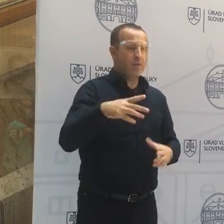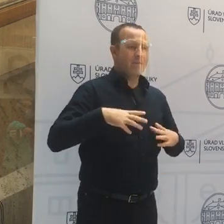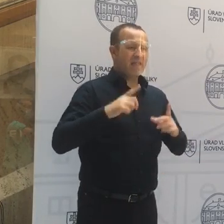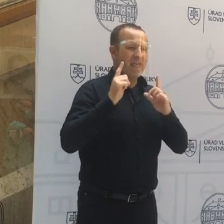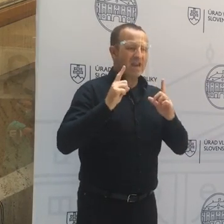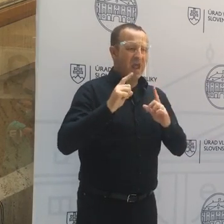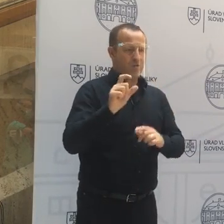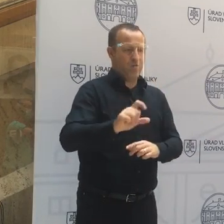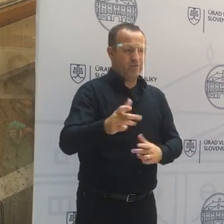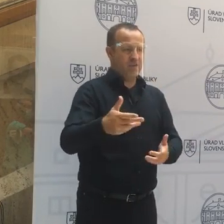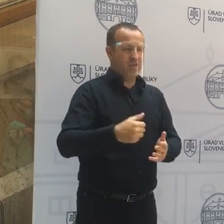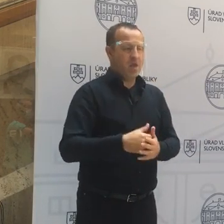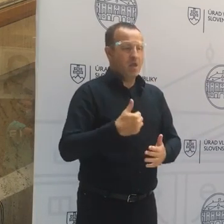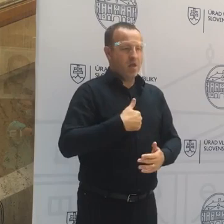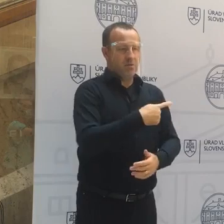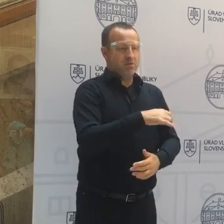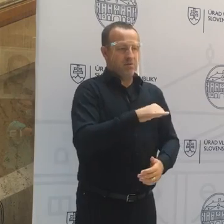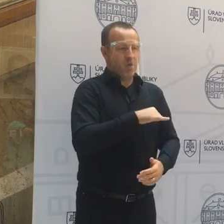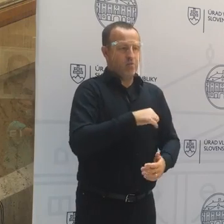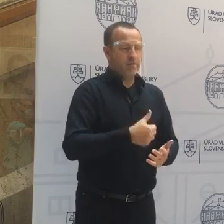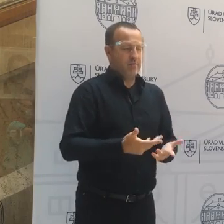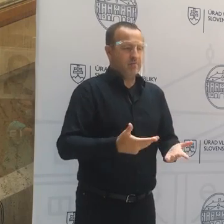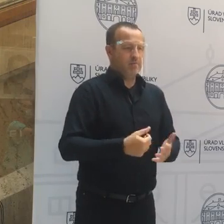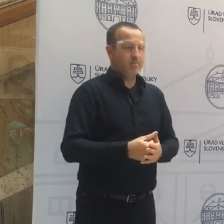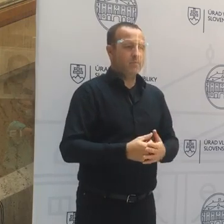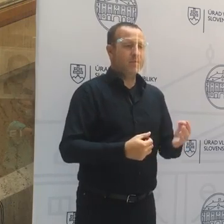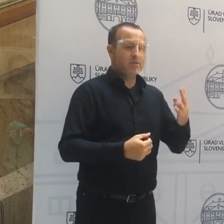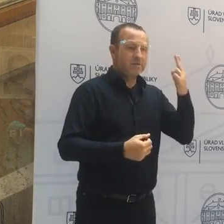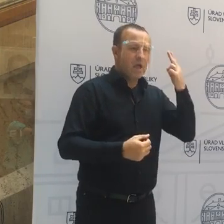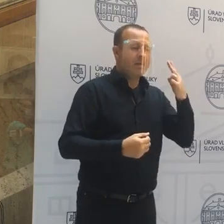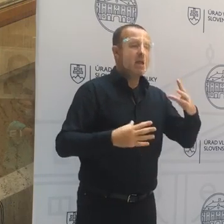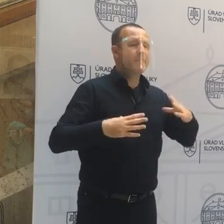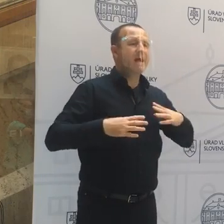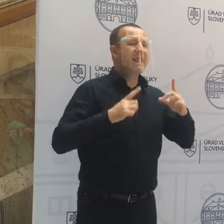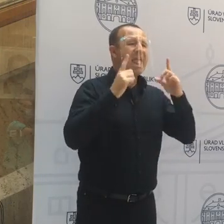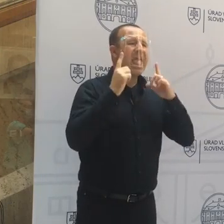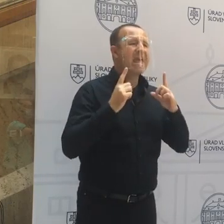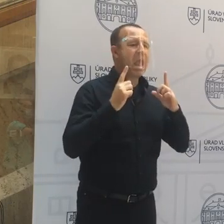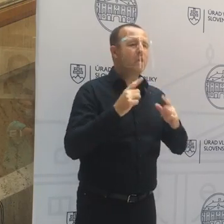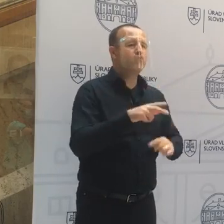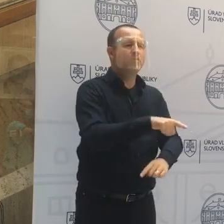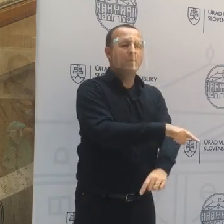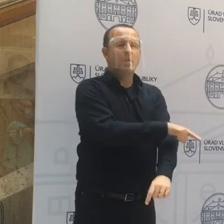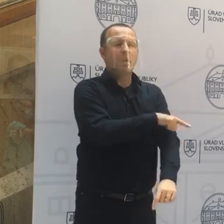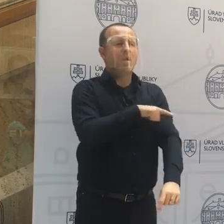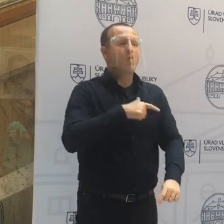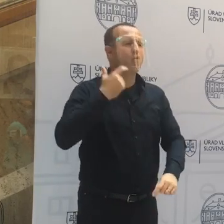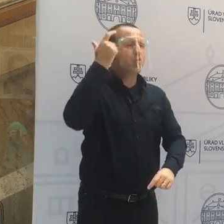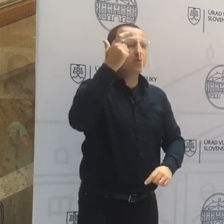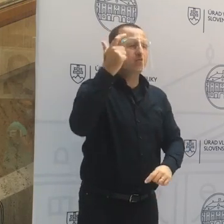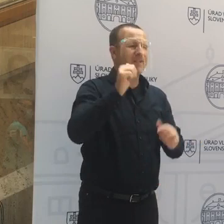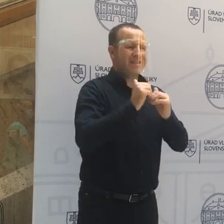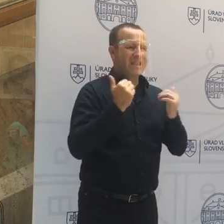je známe, že pán Herák dlhé roky takéto tábory organizuje.